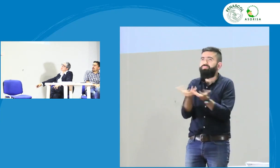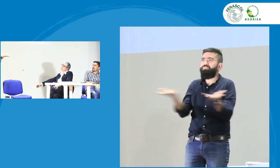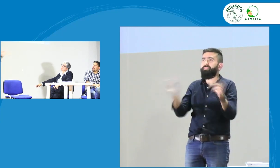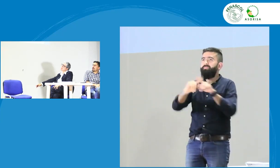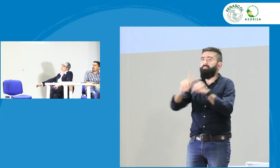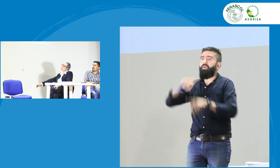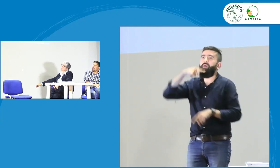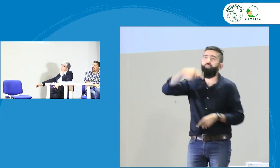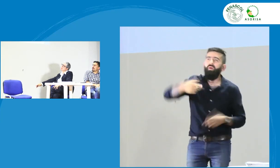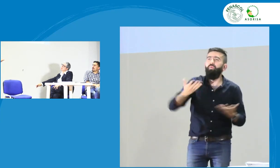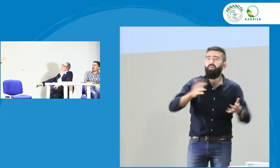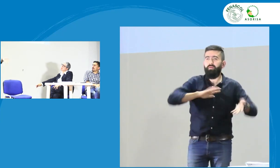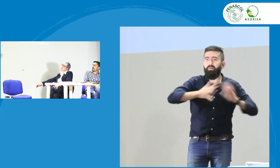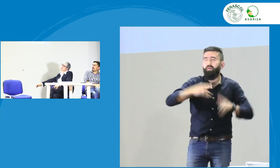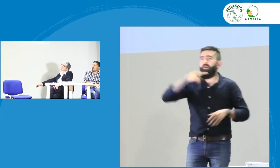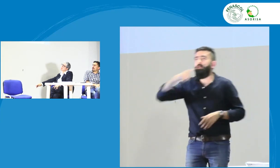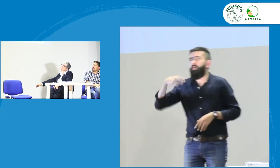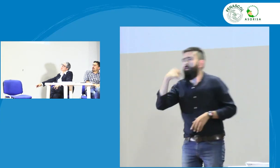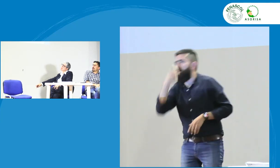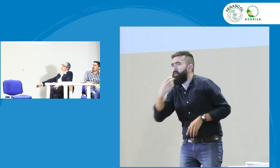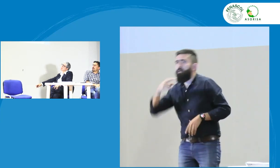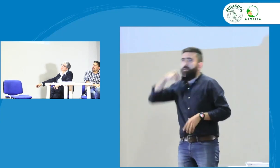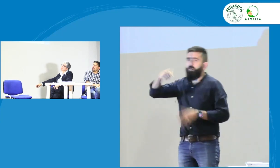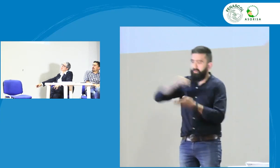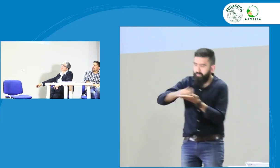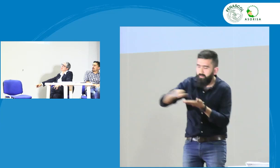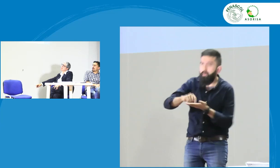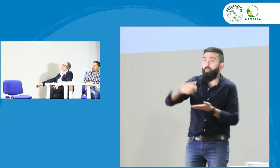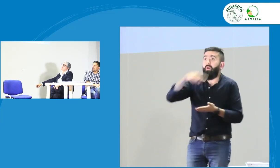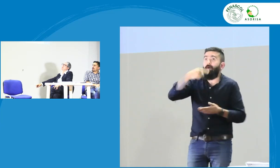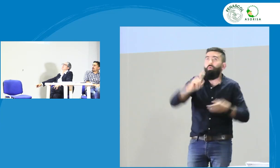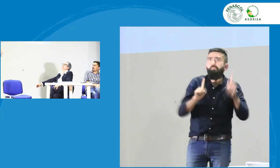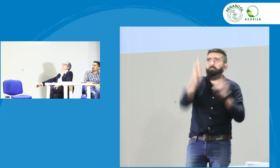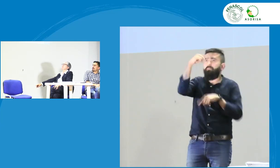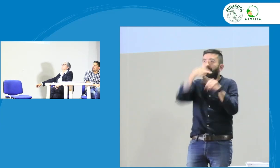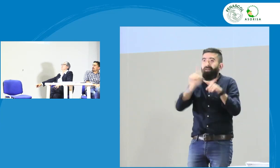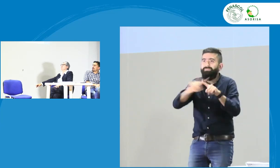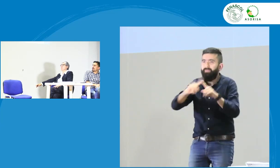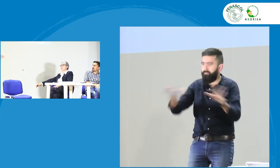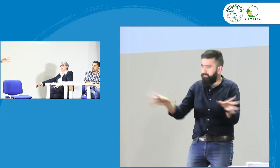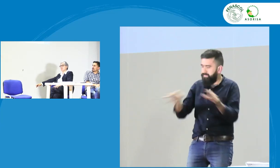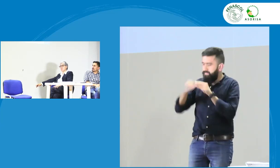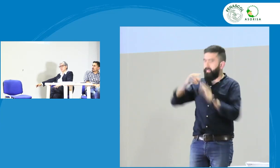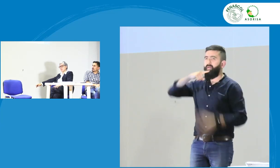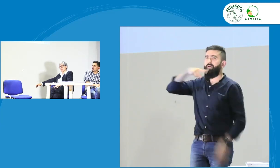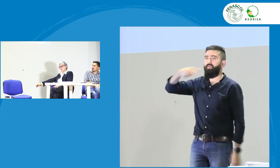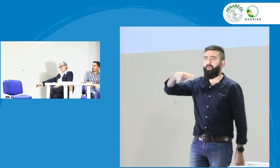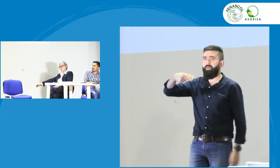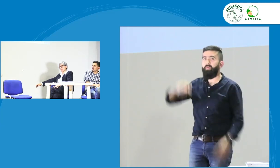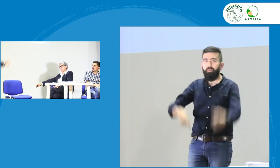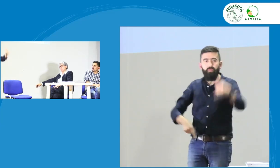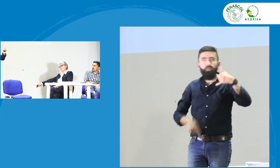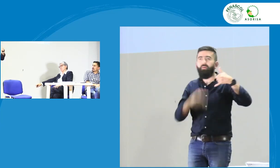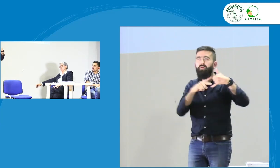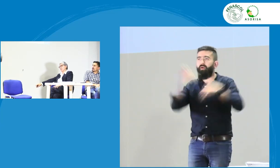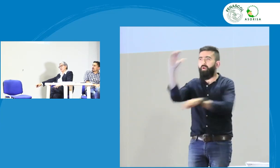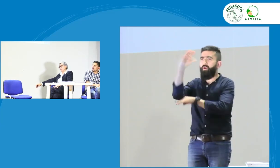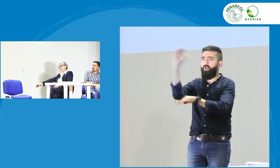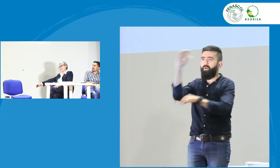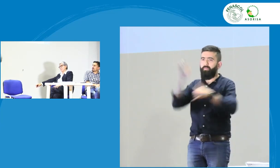sordas queremos ver las variaciones lingüísticas esa caracterización sociolingüística que se tiene cómo tiene esa variación